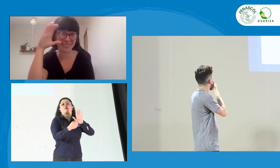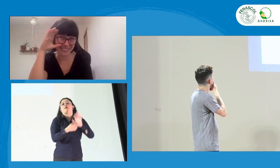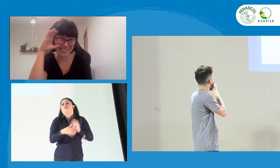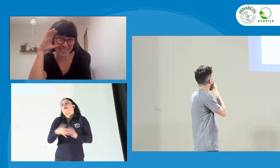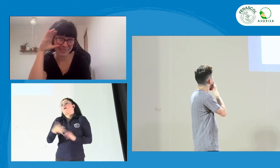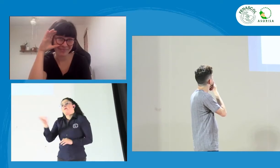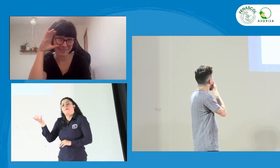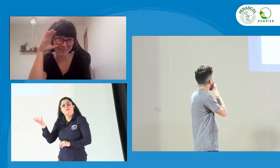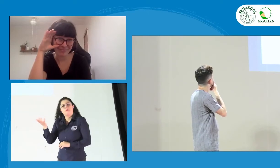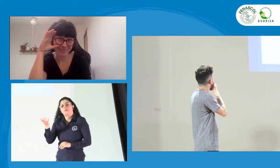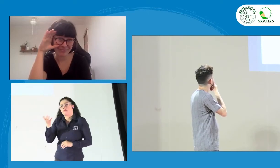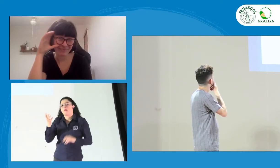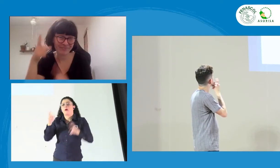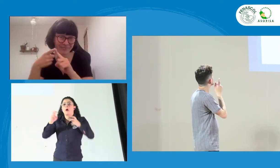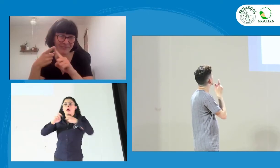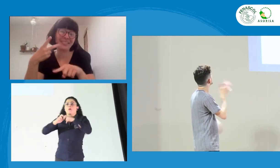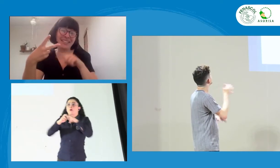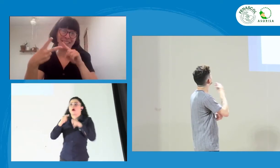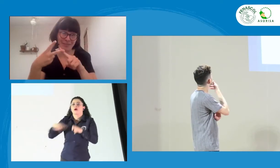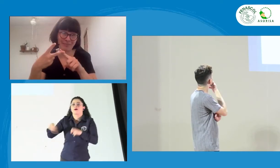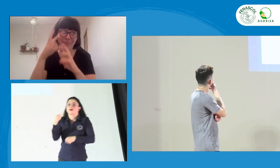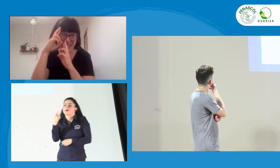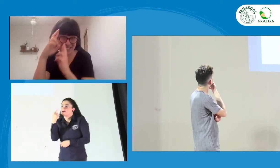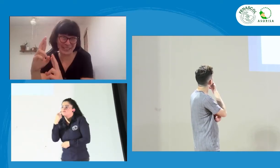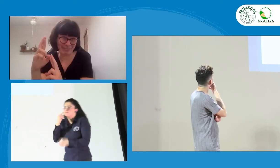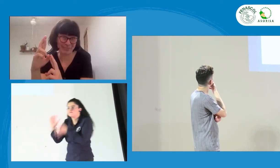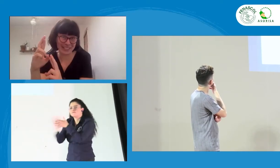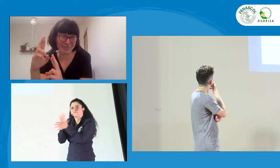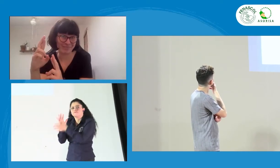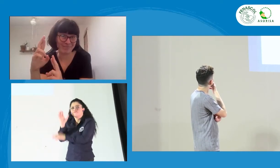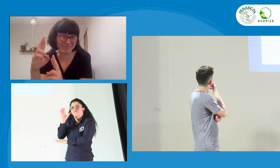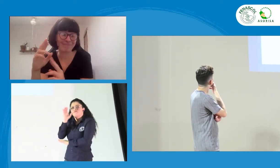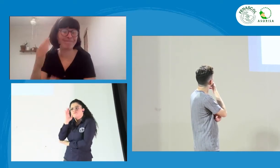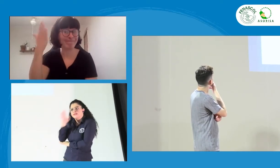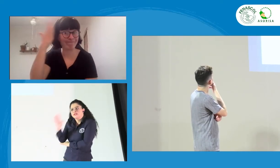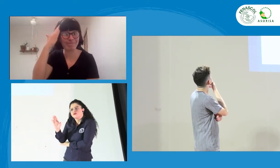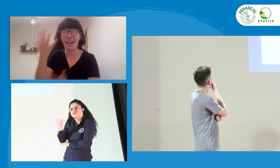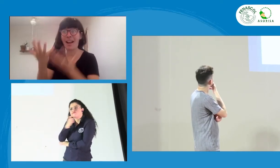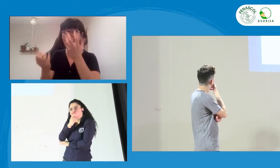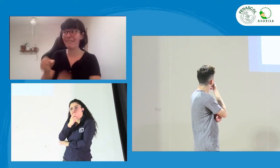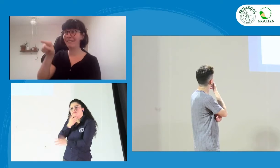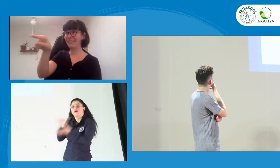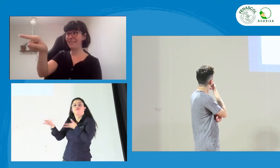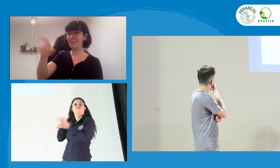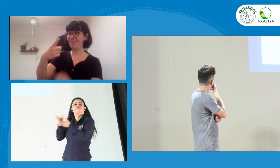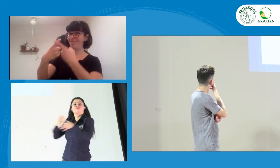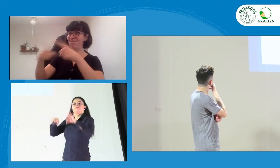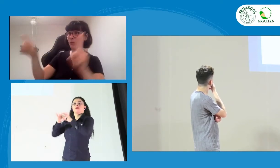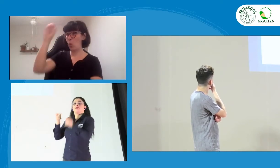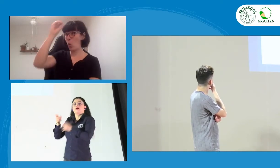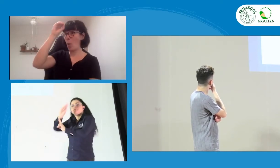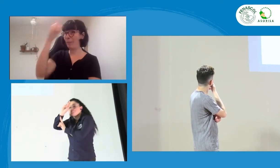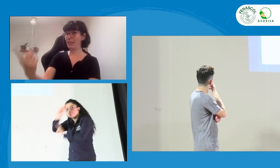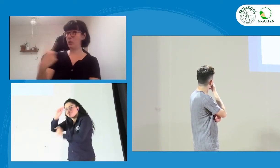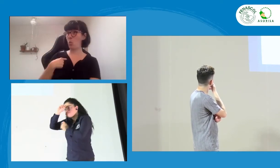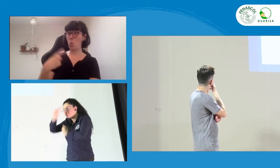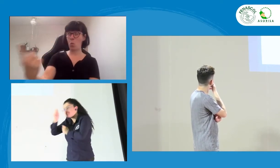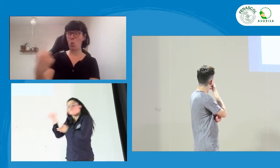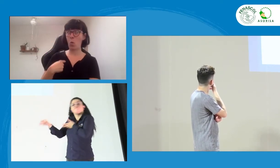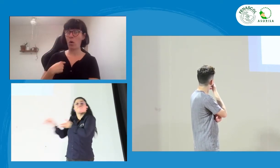Y, ¿cuál es el gran problema, no? Que no nos sabemos escuchar muchas veces. Y el respeto. Hay que respetar. Porque